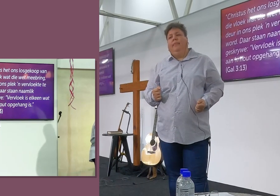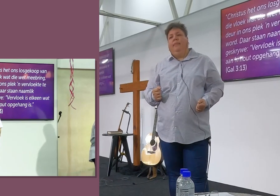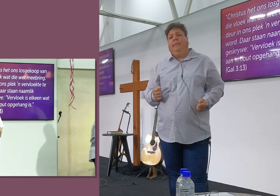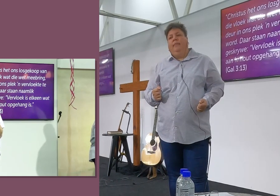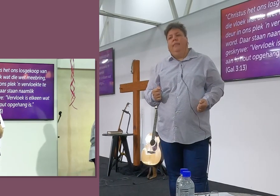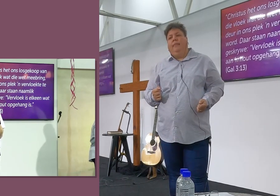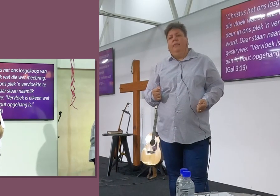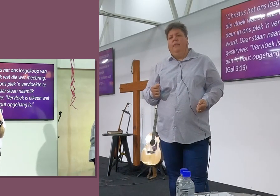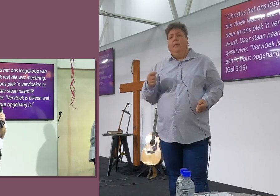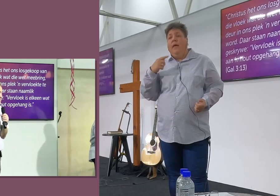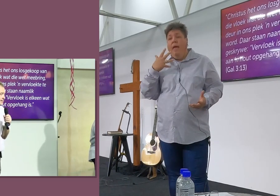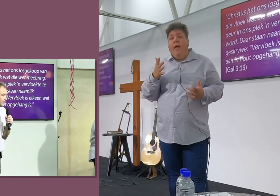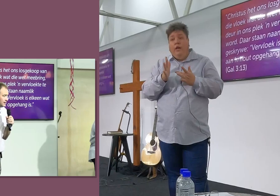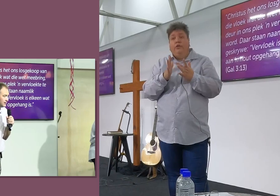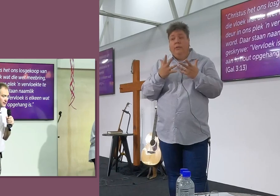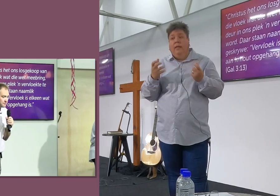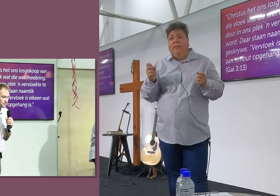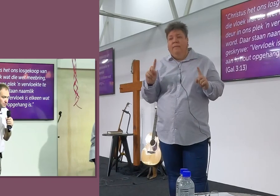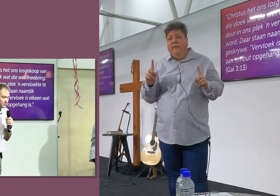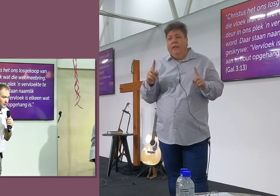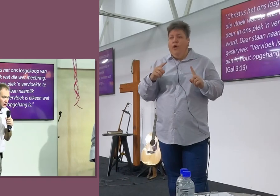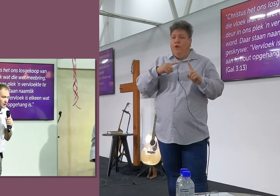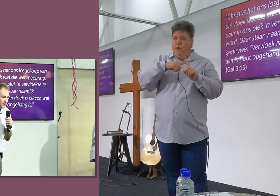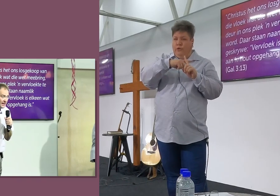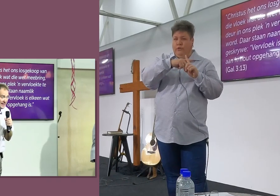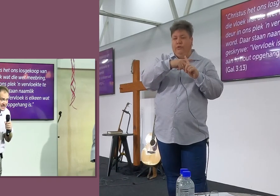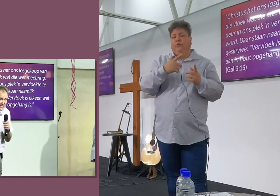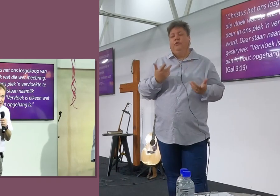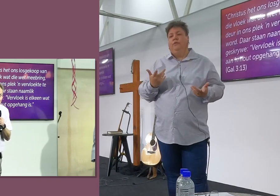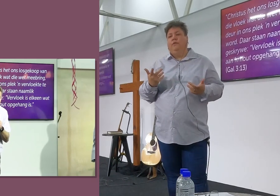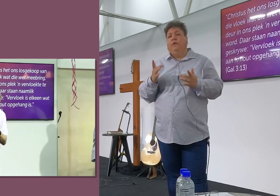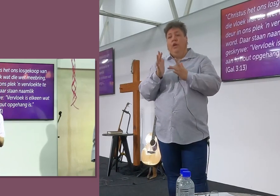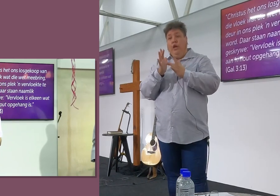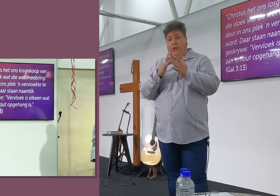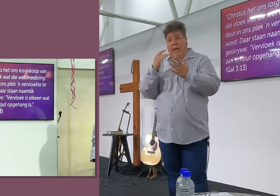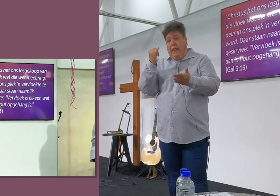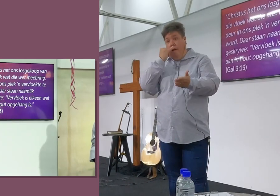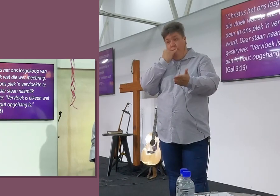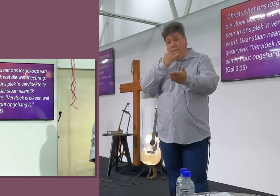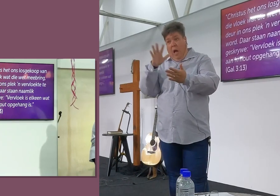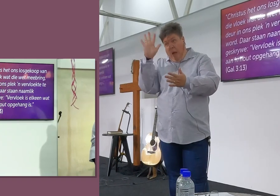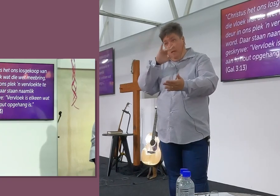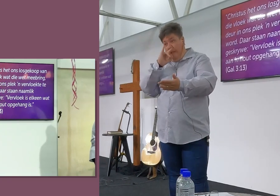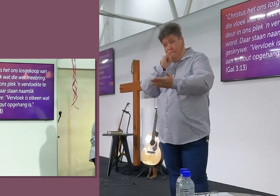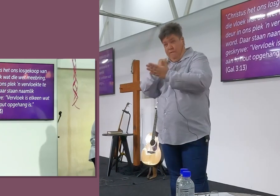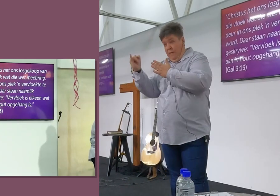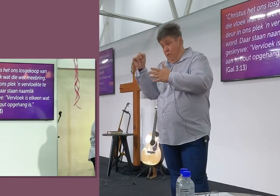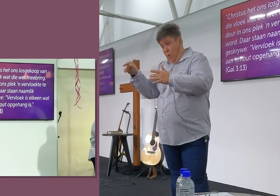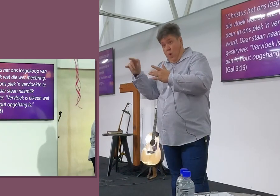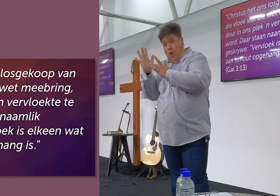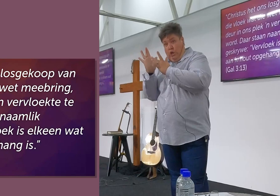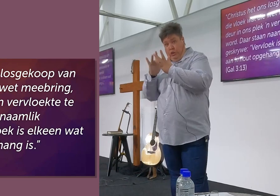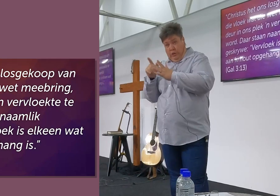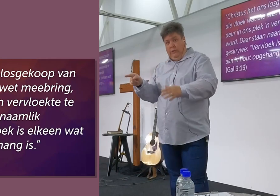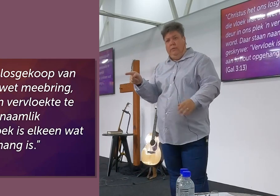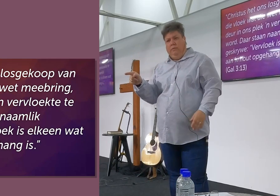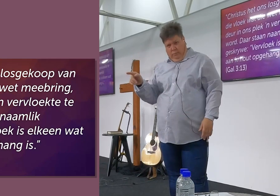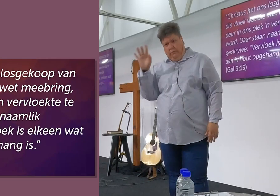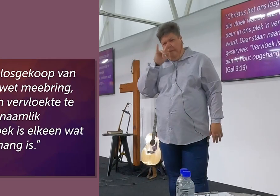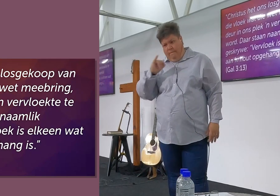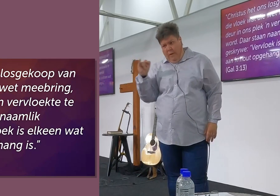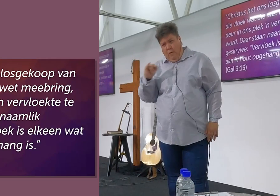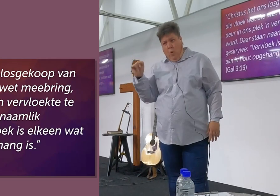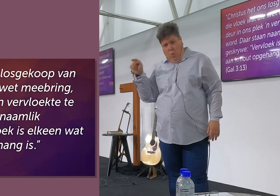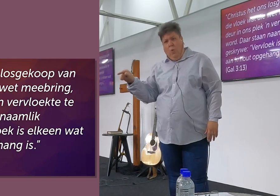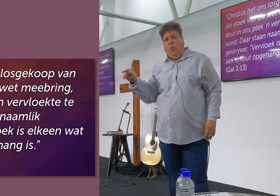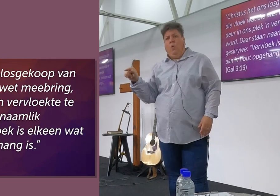Jylle sê dit nie, Jesus het een, Jesus het een vervloekte geword, Ok, hou vast in die ding, Dier om